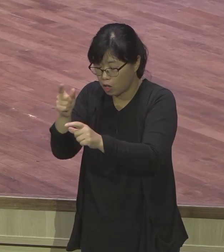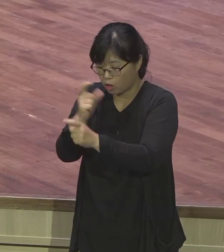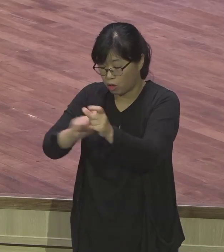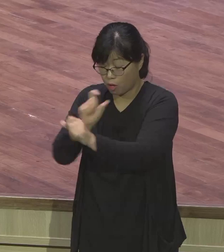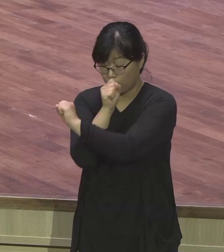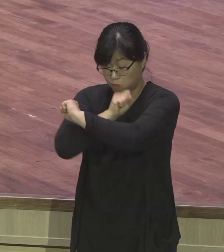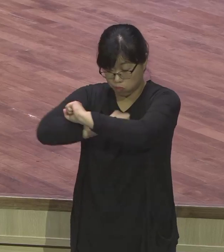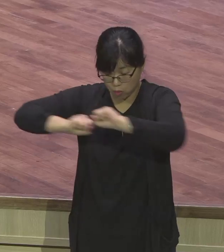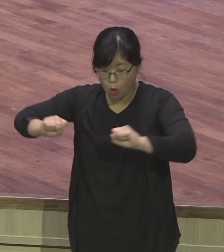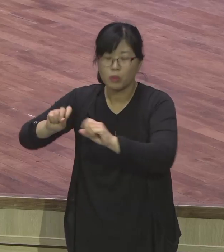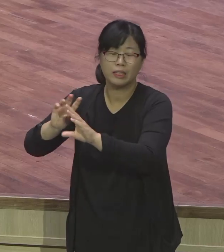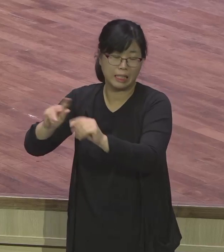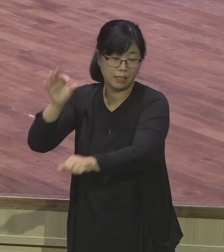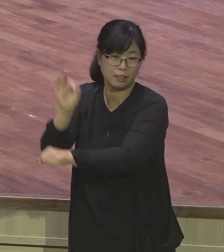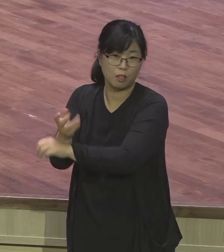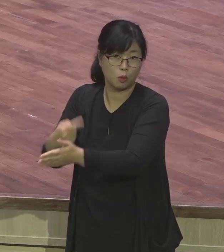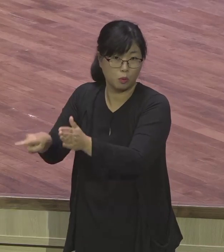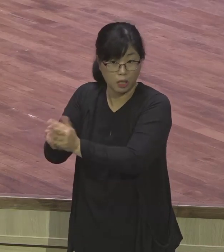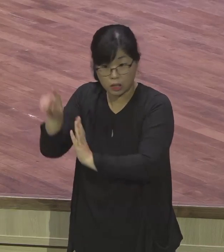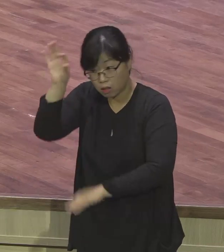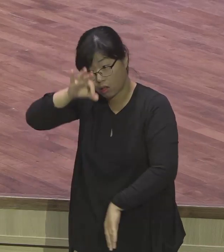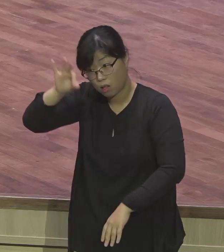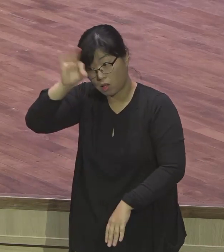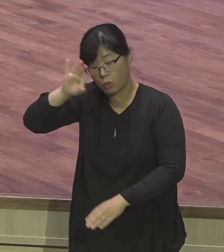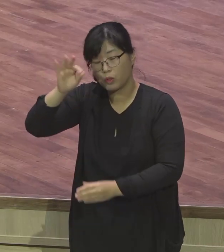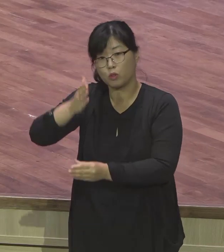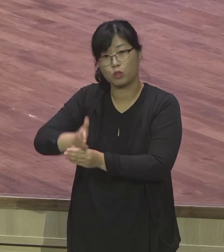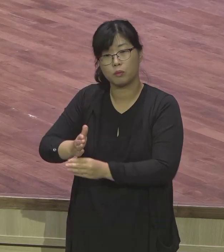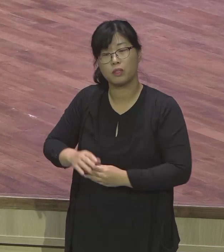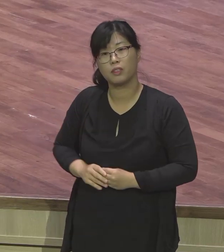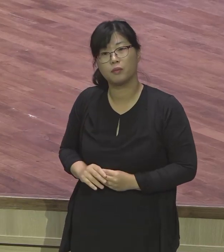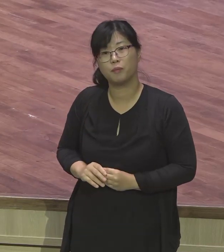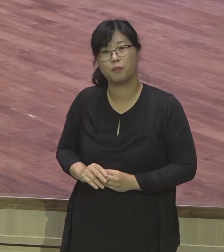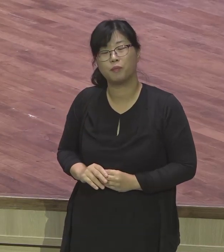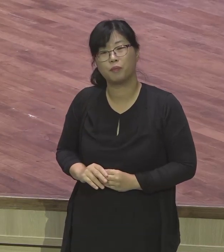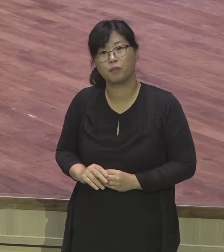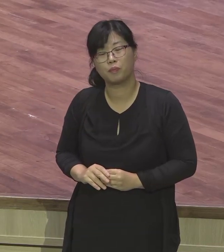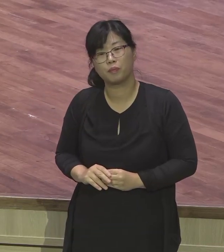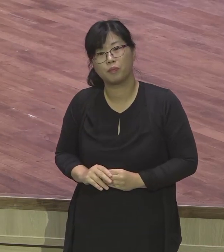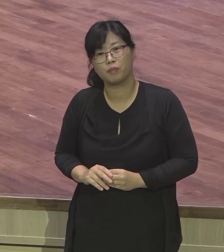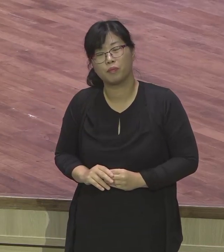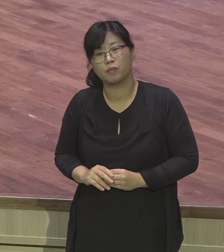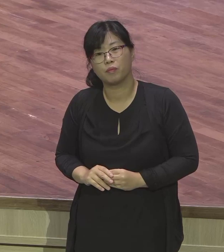알류가 말이죠. 지금 실제적으로